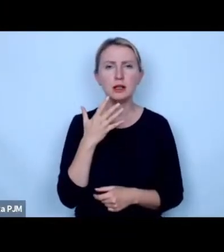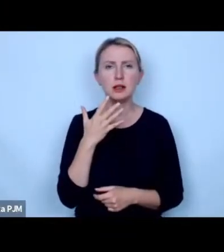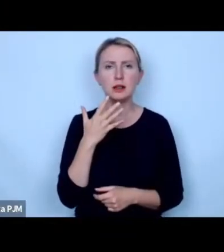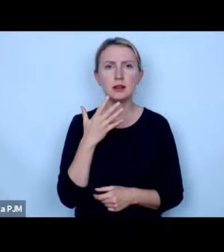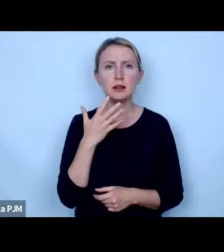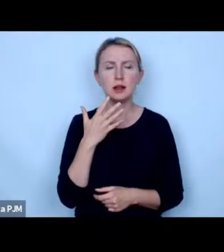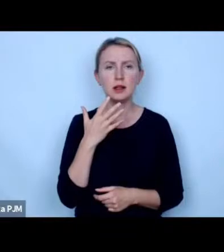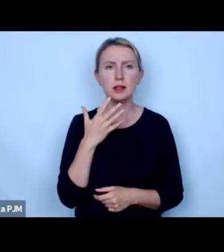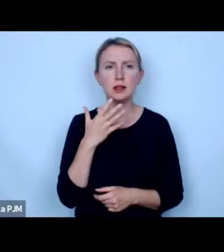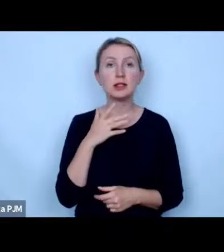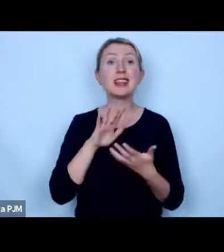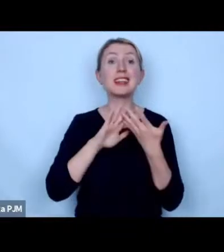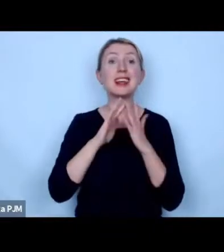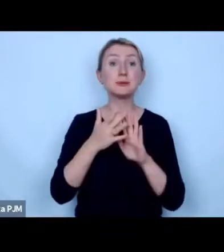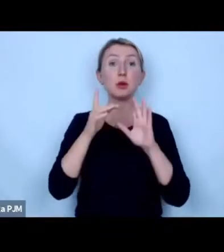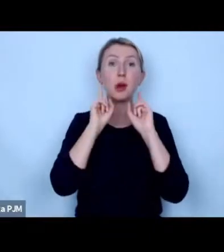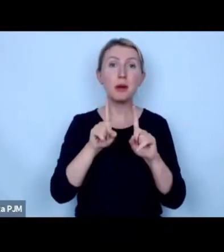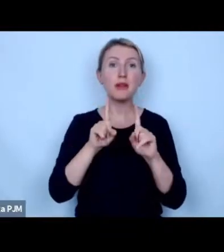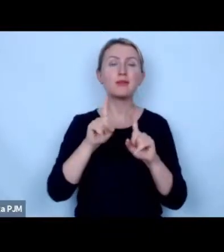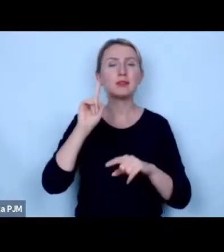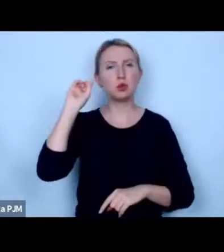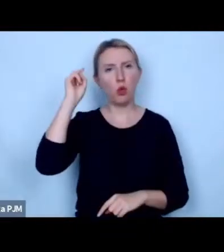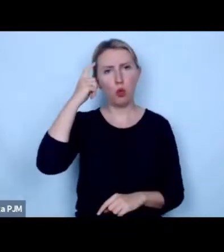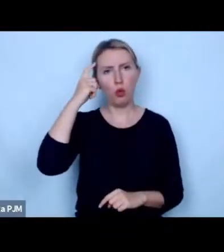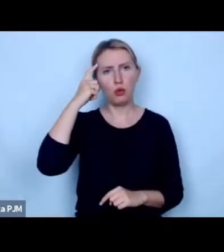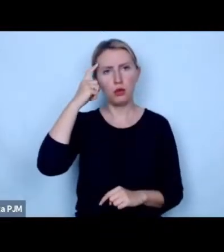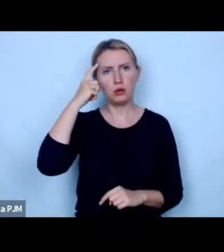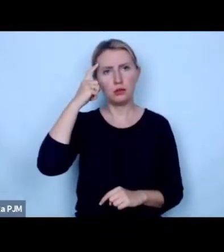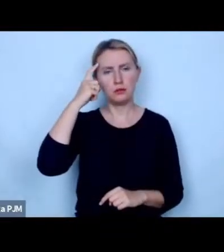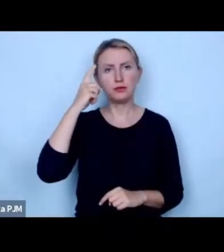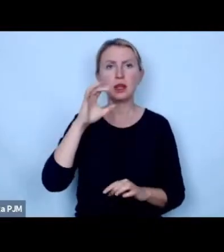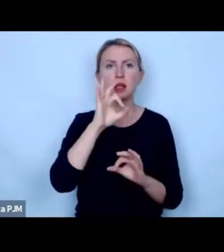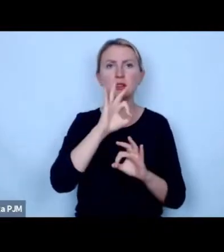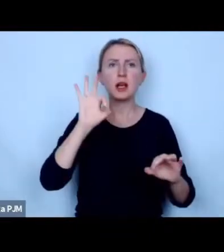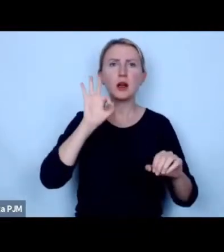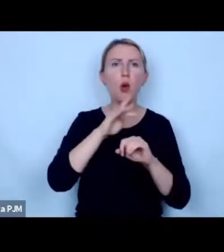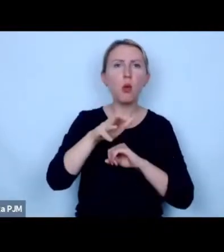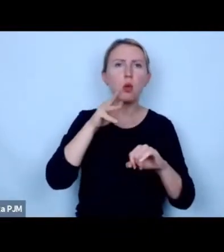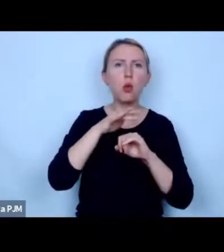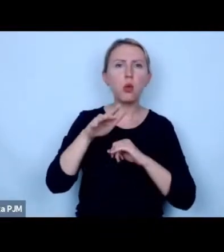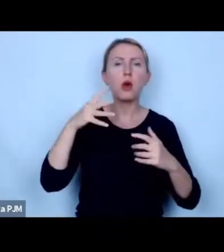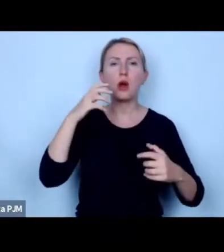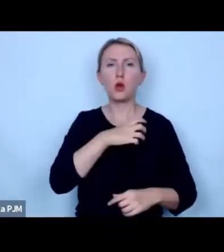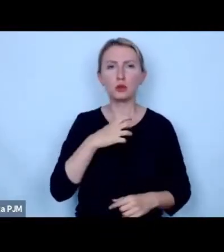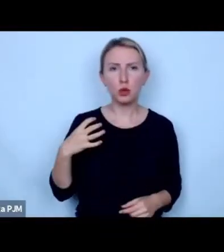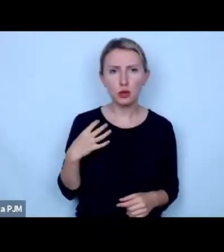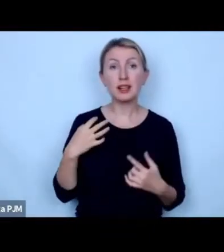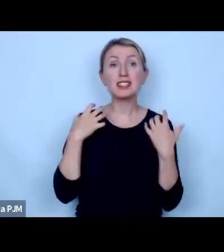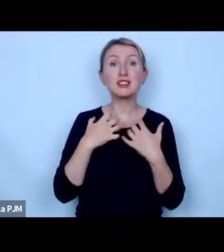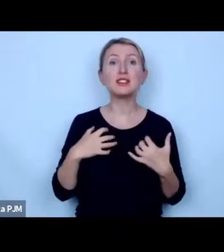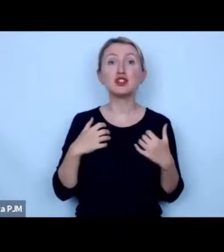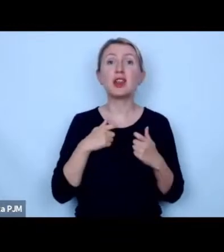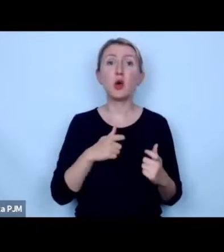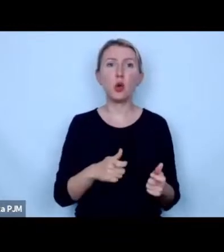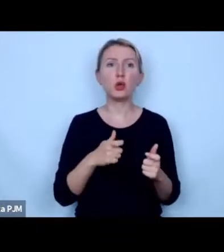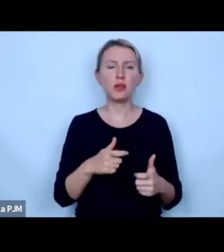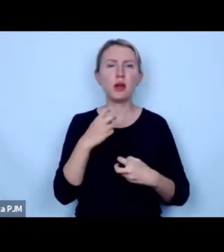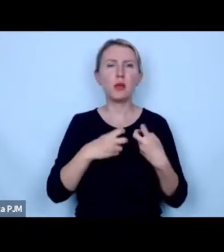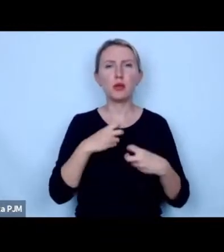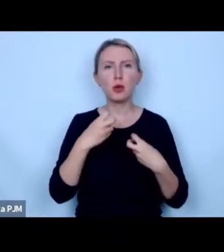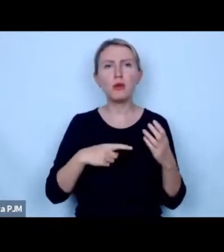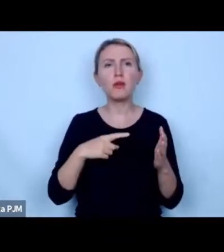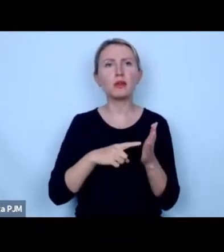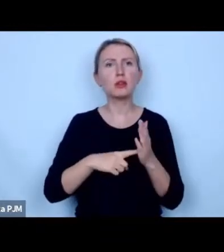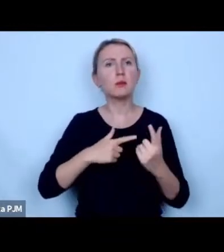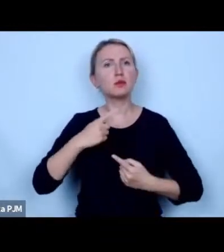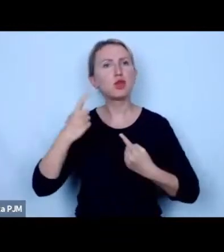sprawdziła transformacja to jest przede wszystkim zeroemisyjna gospodarka w kontekście zwierząt hodowlanych problemy są hodowle